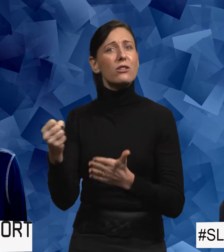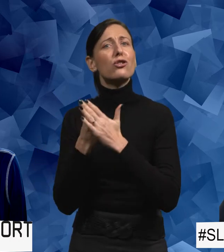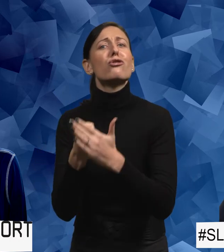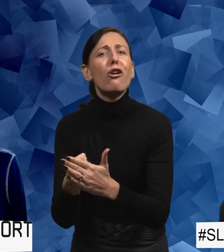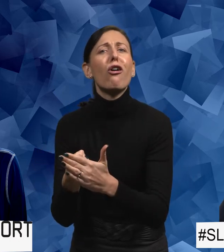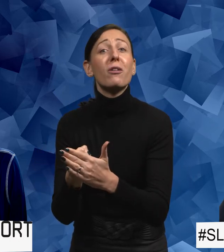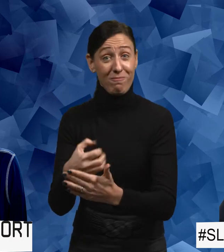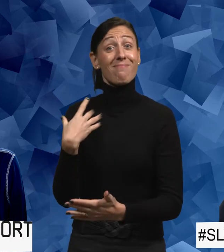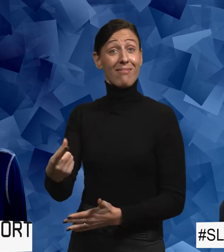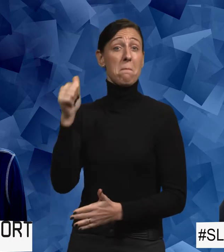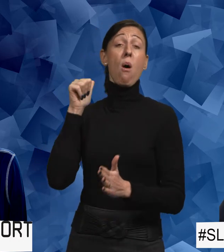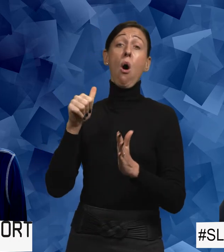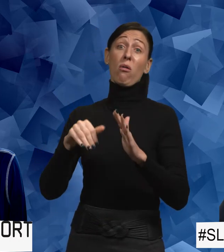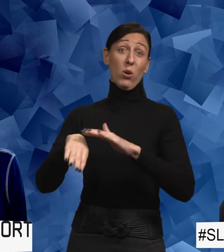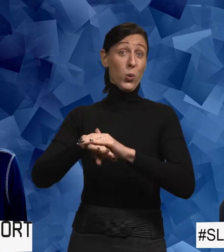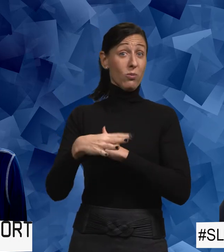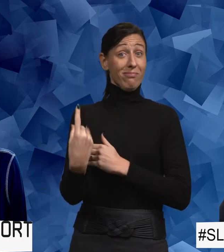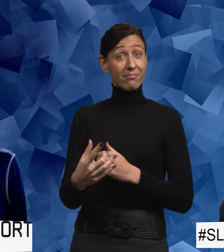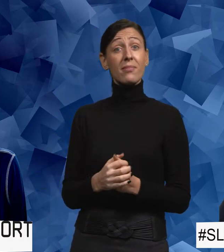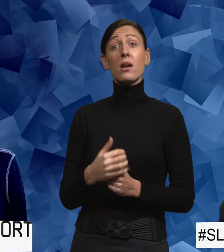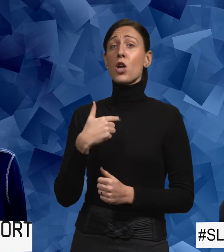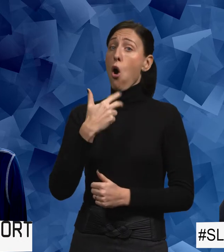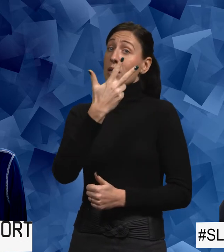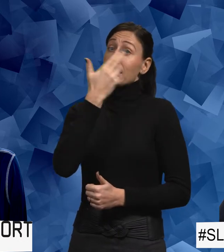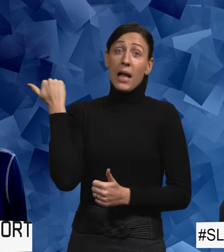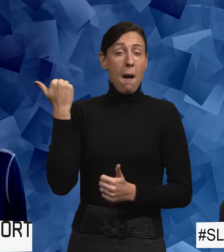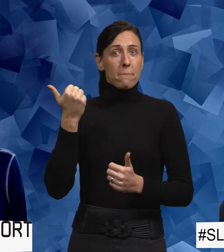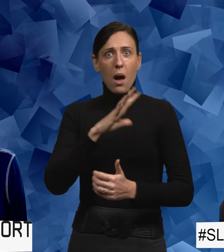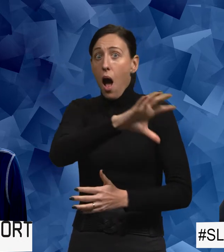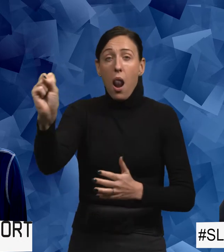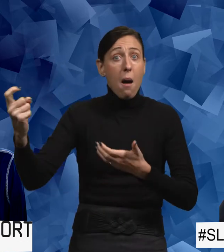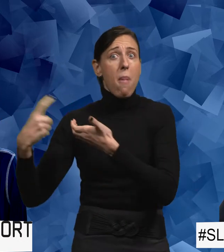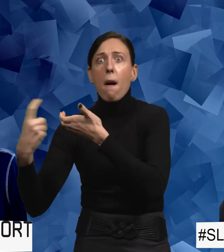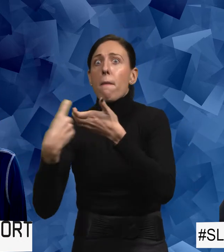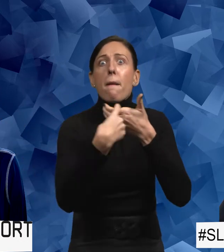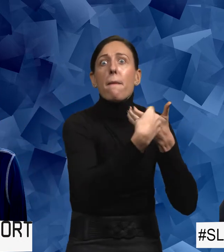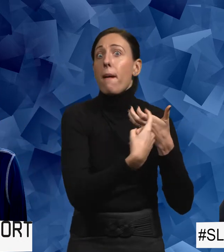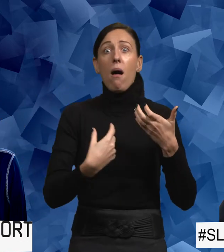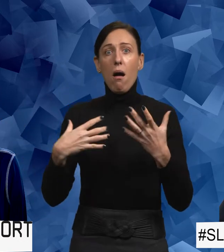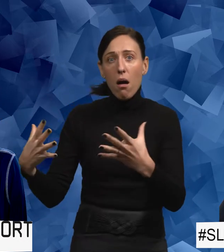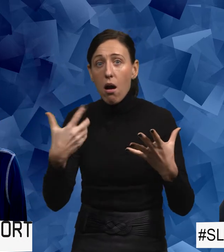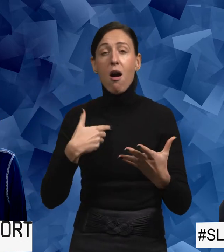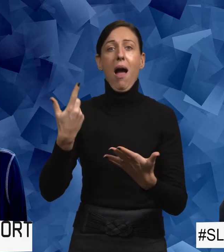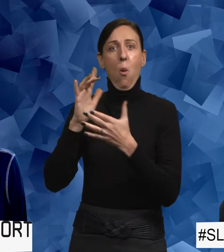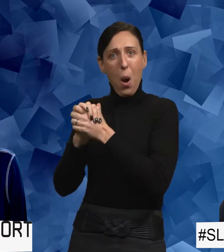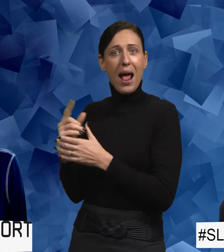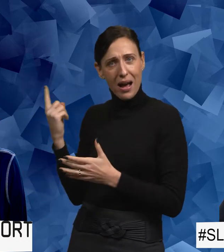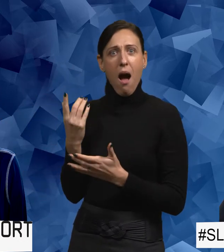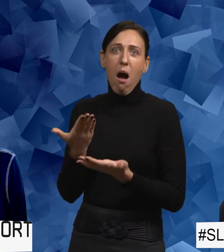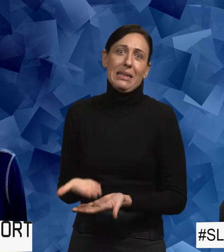bakgrunden helt enkelt. Jag fick jättesnabbt, hör, jag fick hjälp av min kollega att starta gruppen. Det är lite tekniskt där